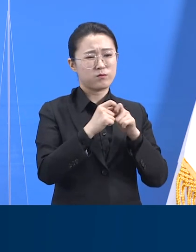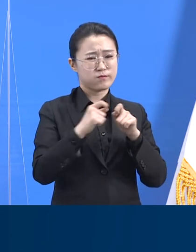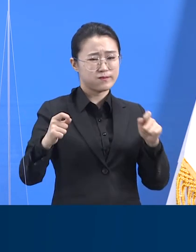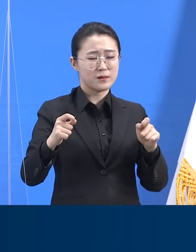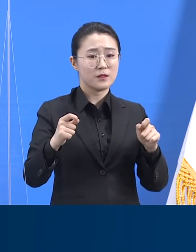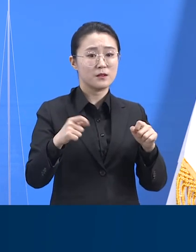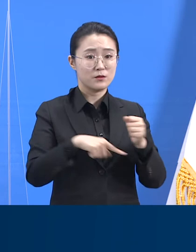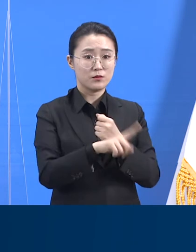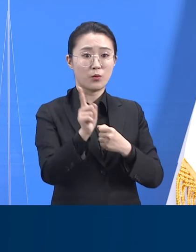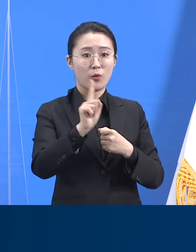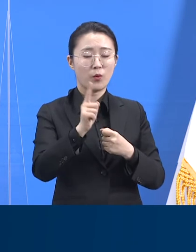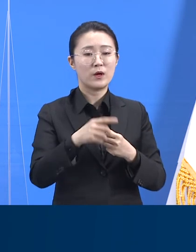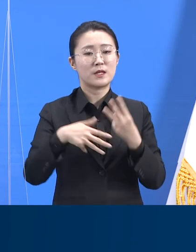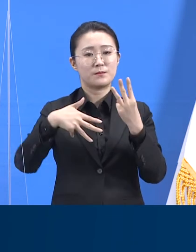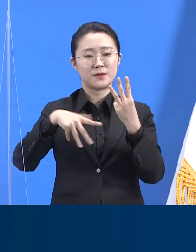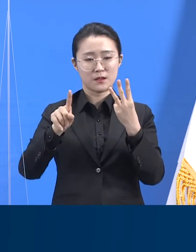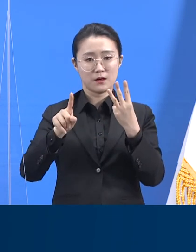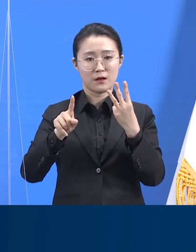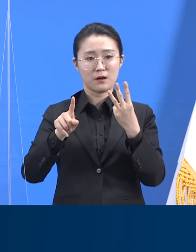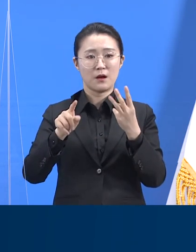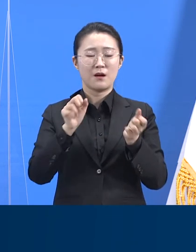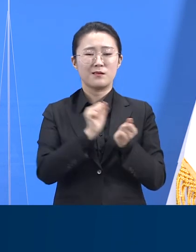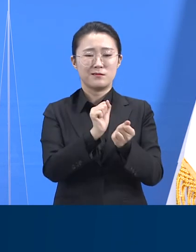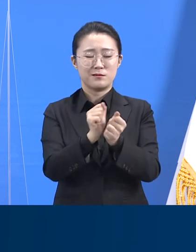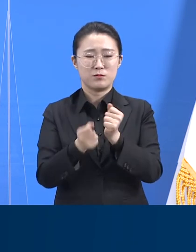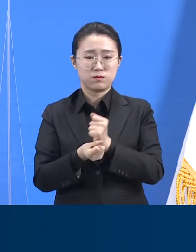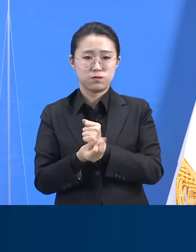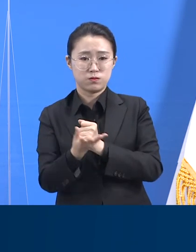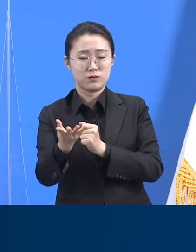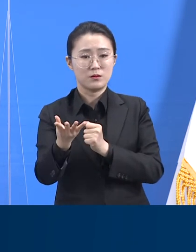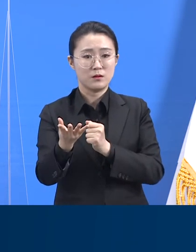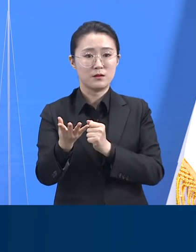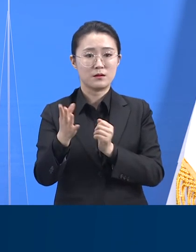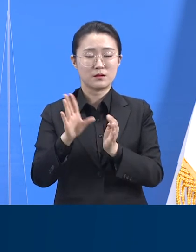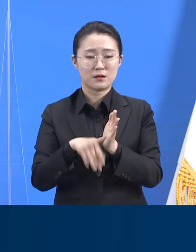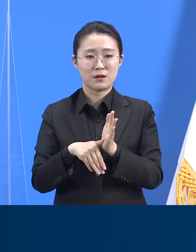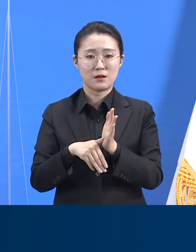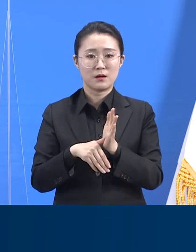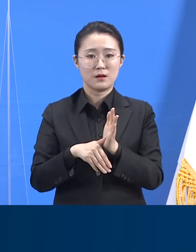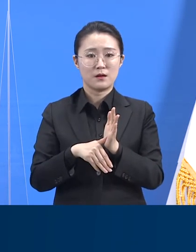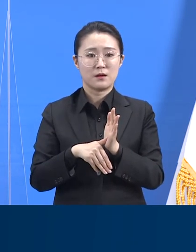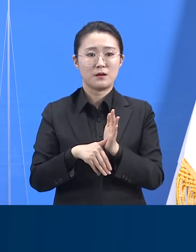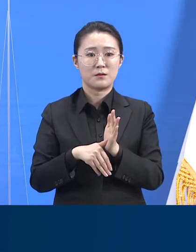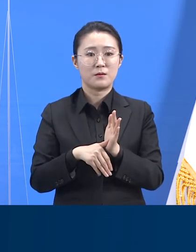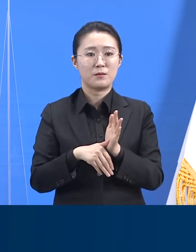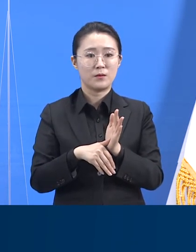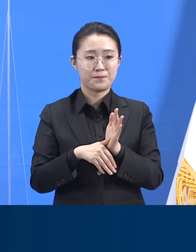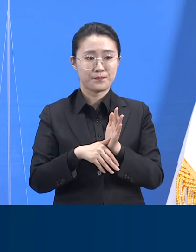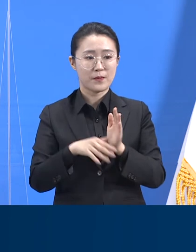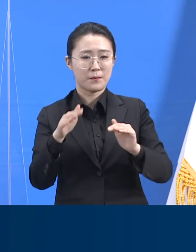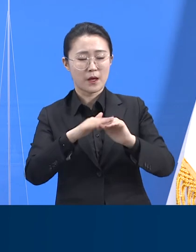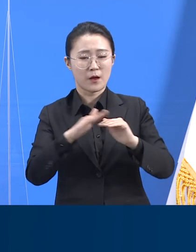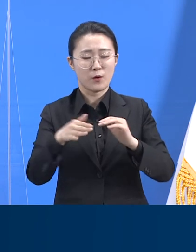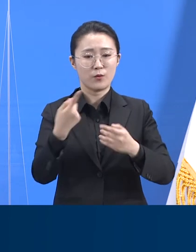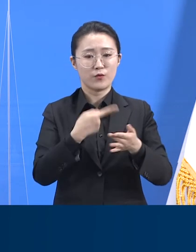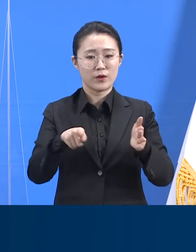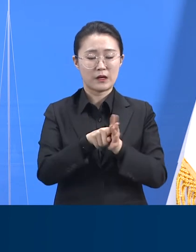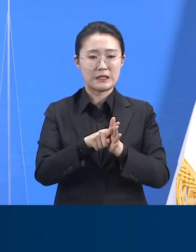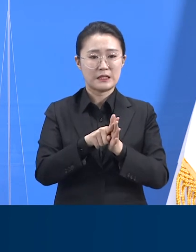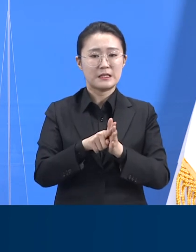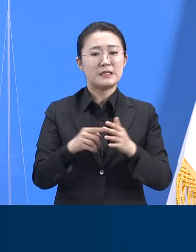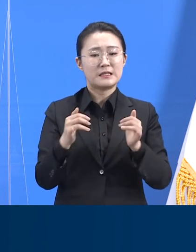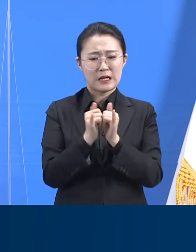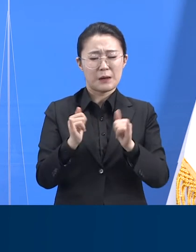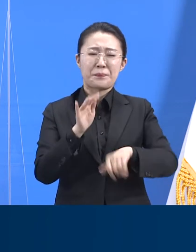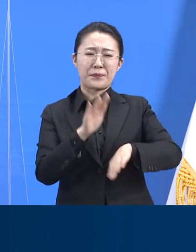정점 시기에 급증하는 확진자랑 접촉자를 관리할 현장 인력이 부족해지면서 일선 보건소 등의 업무